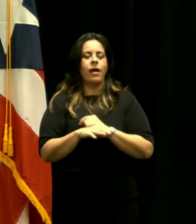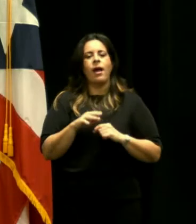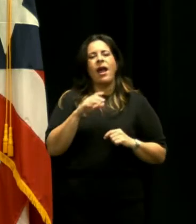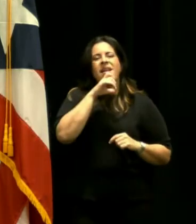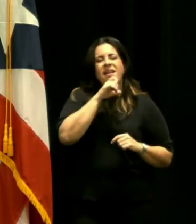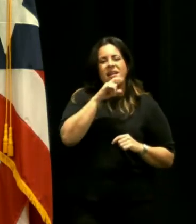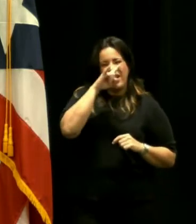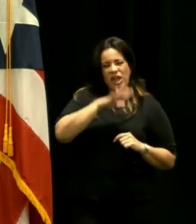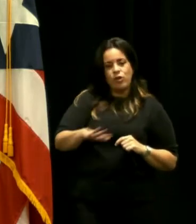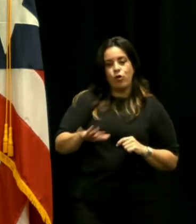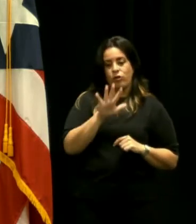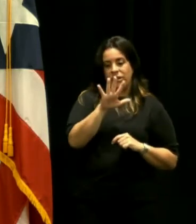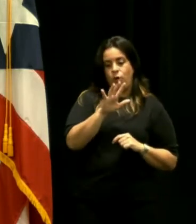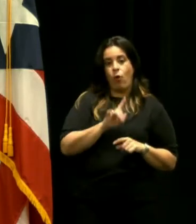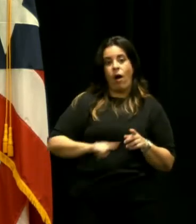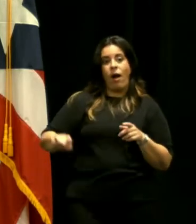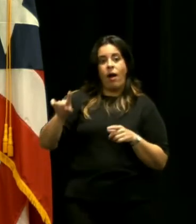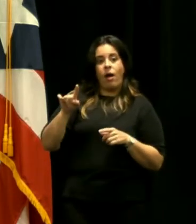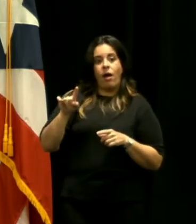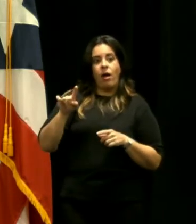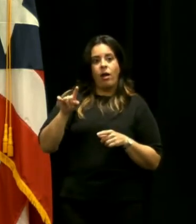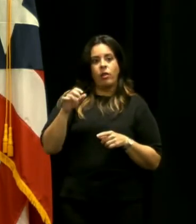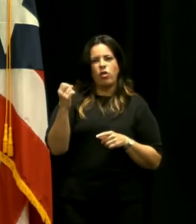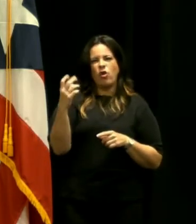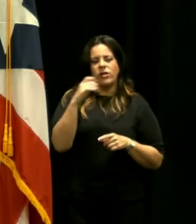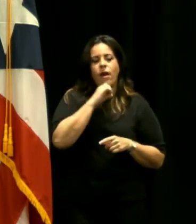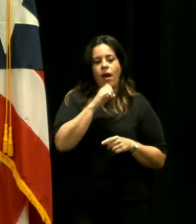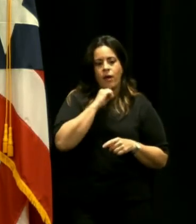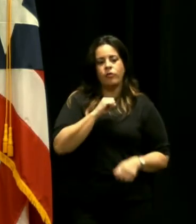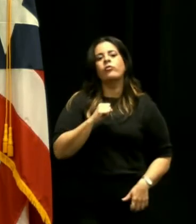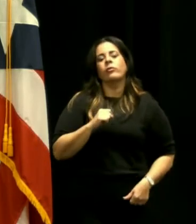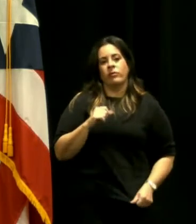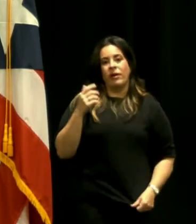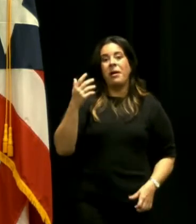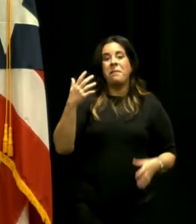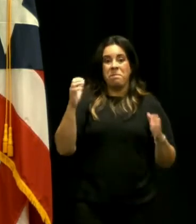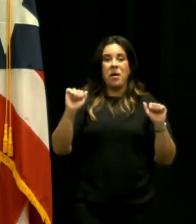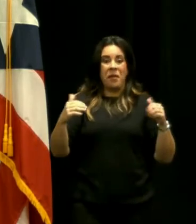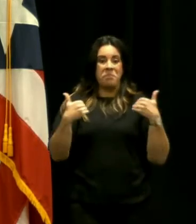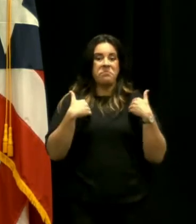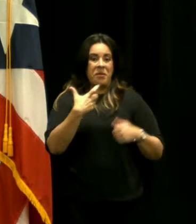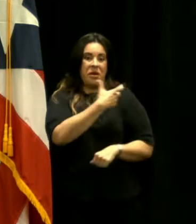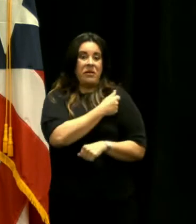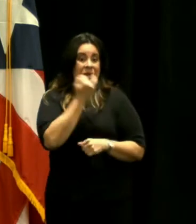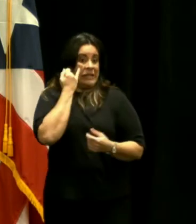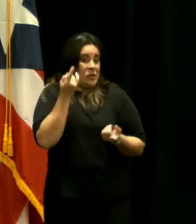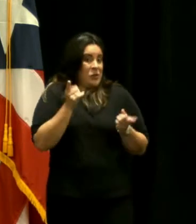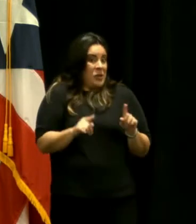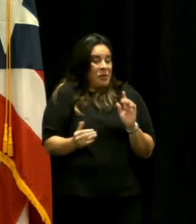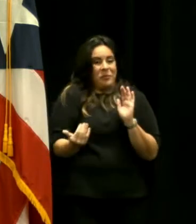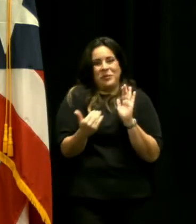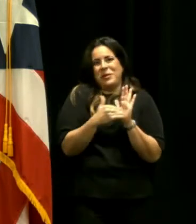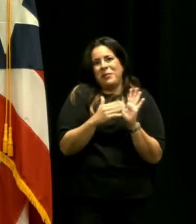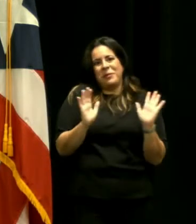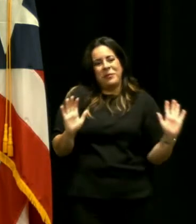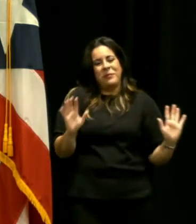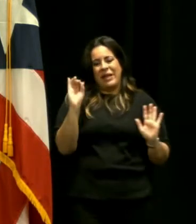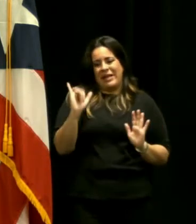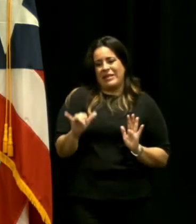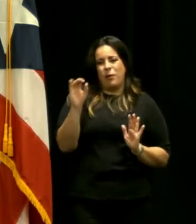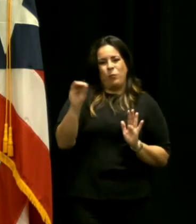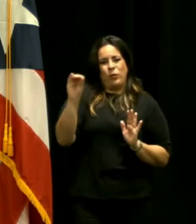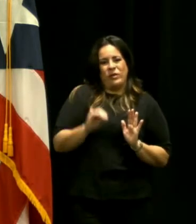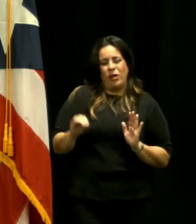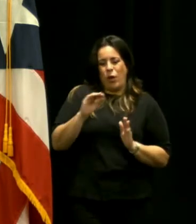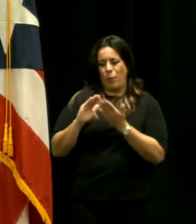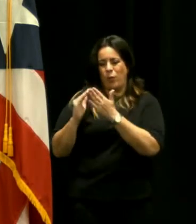12 años hasta 12 años se van también a poder vacunar y si eso ocurre nuevamente el porcentaje